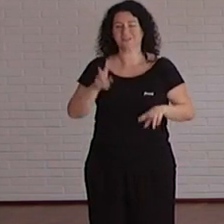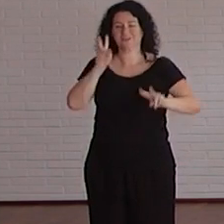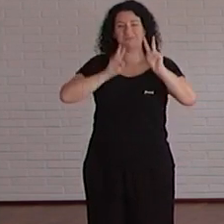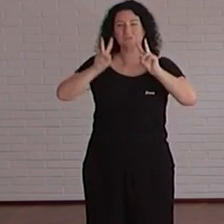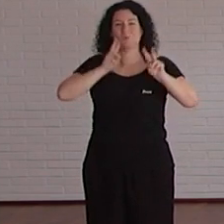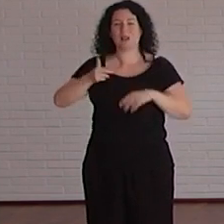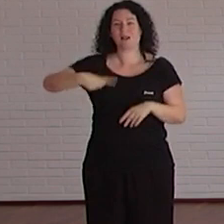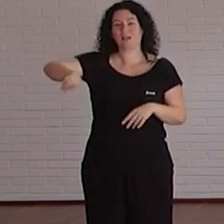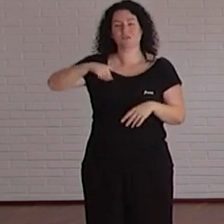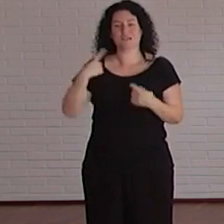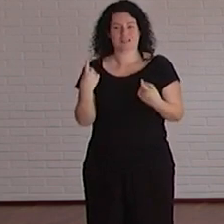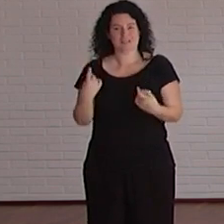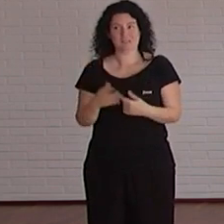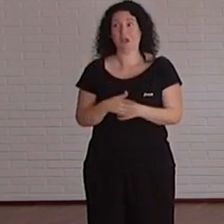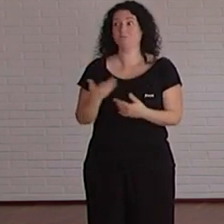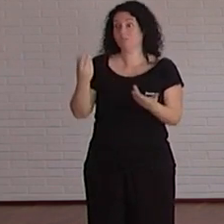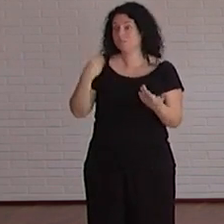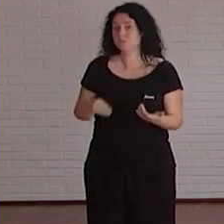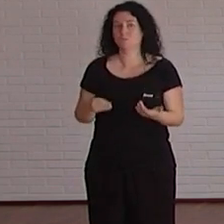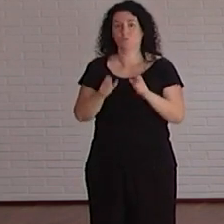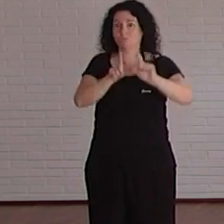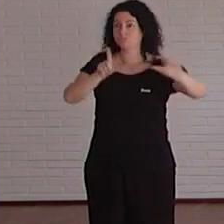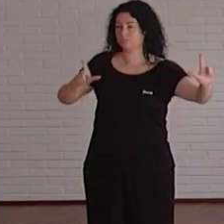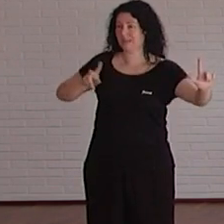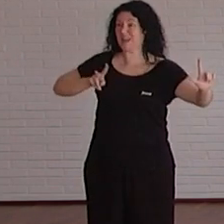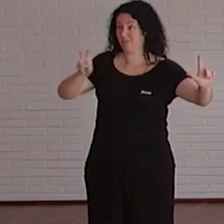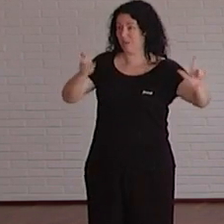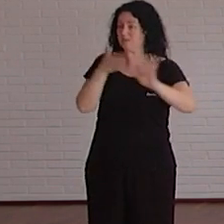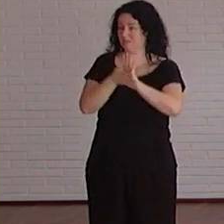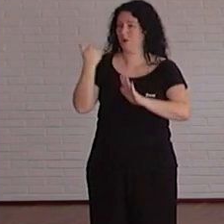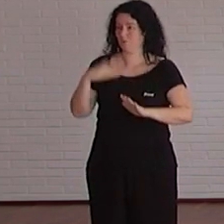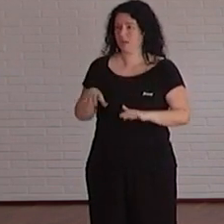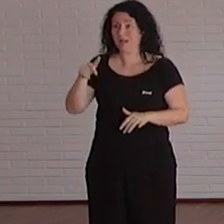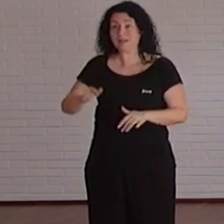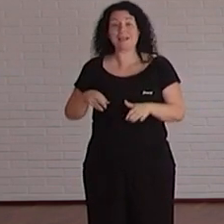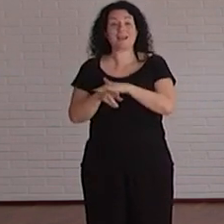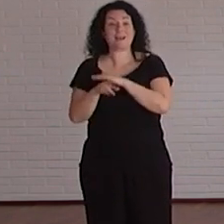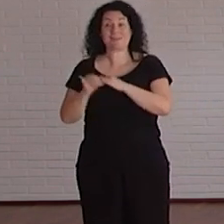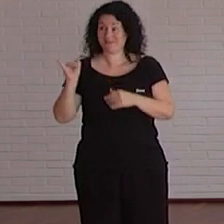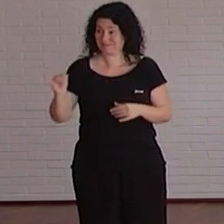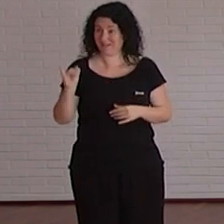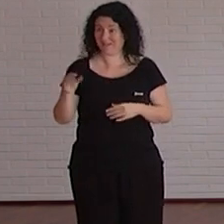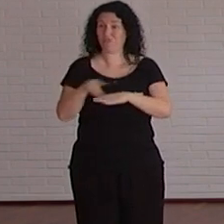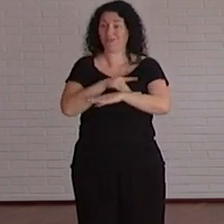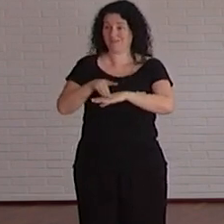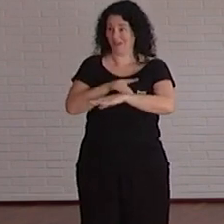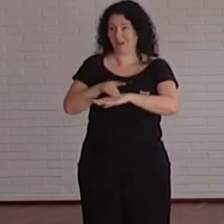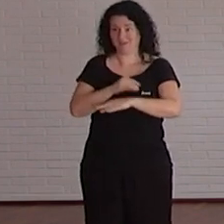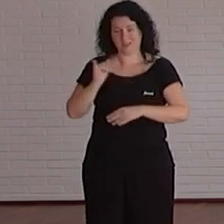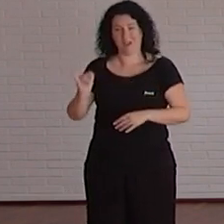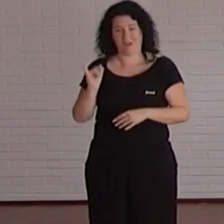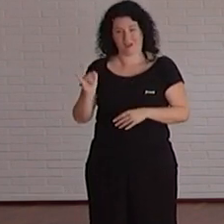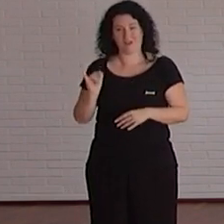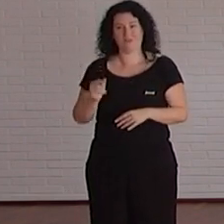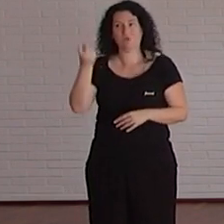de esos aspectos ya se han comentado antes en la presentación inicial realmente aquí disponemos de herramientas digitales soportes digitales que